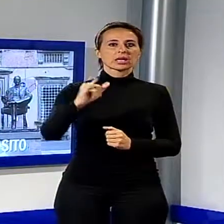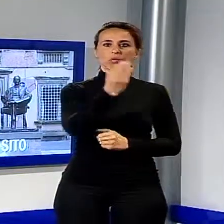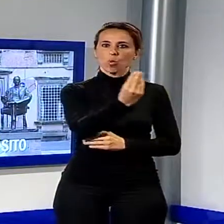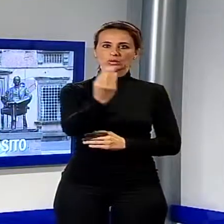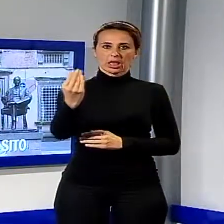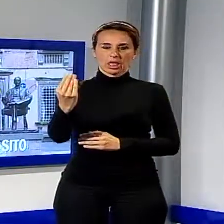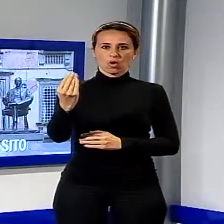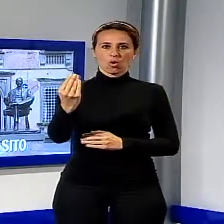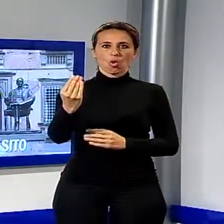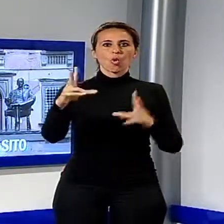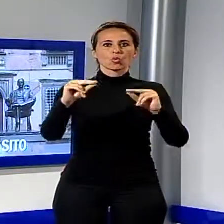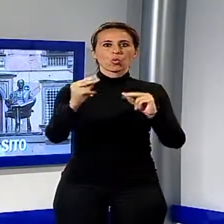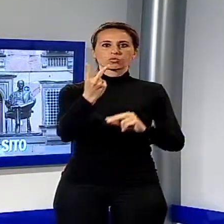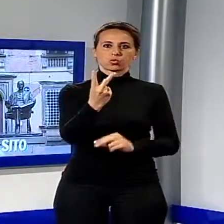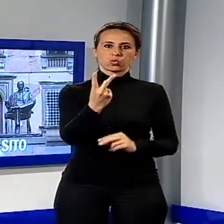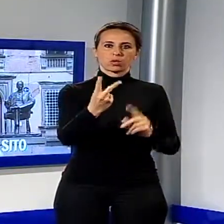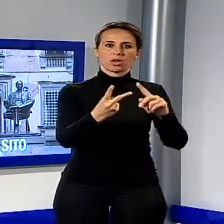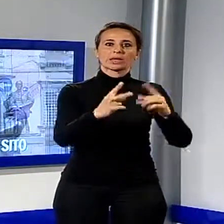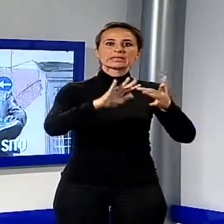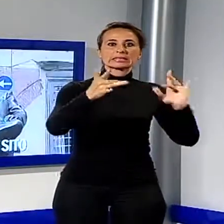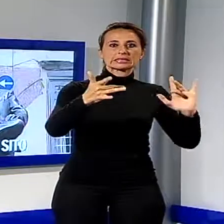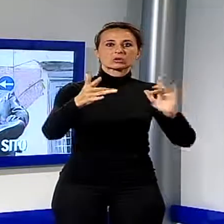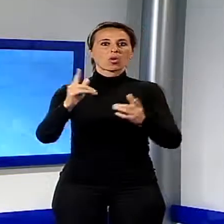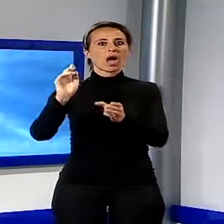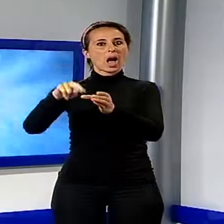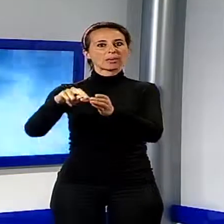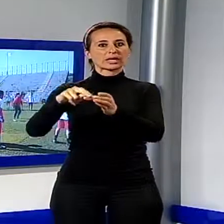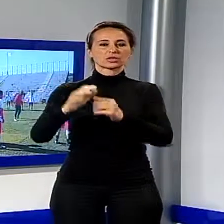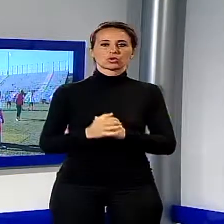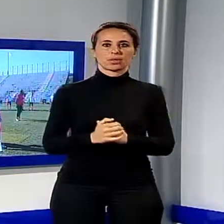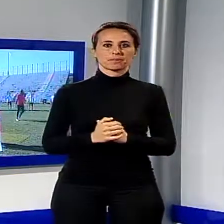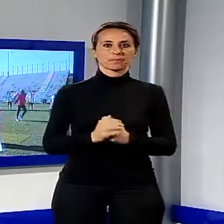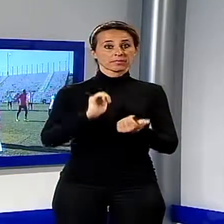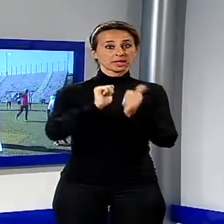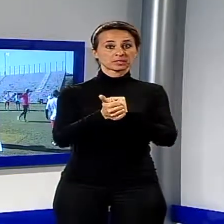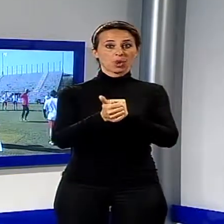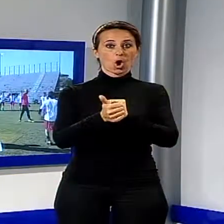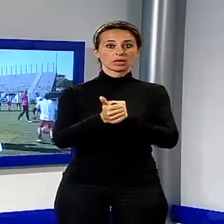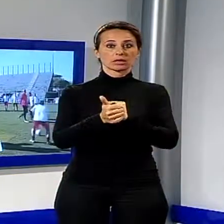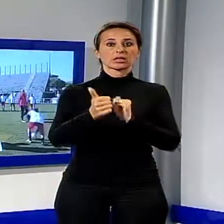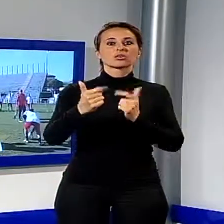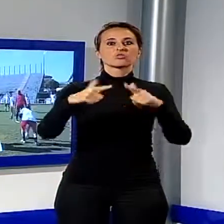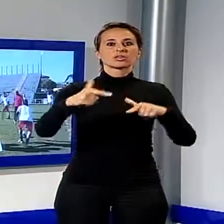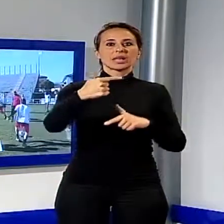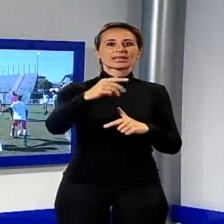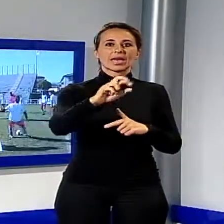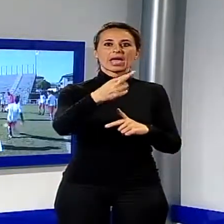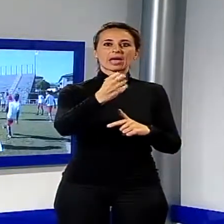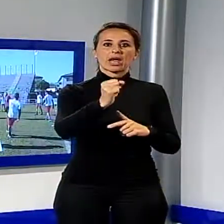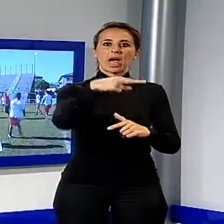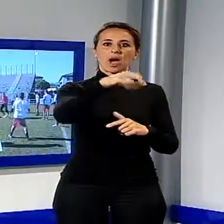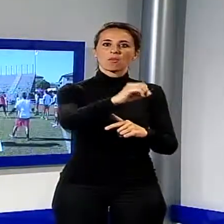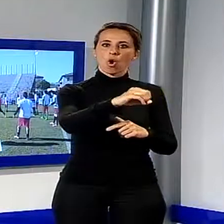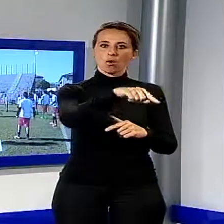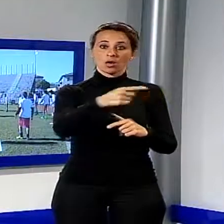strumenti di promozione dei luoghi dedicati al maestro. Lo sport e il calcio a Teramo, per stupire ancora la lucchese